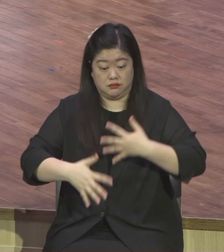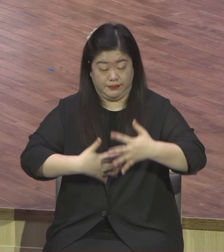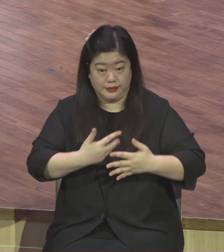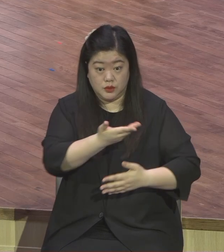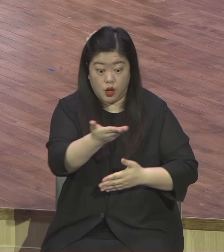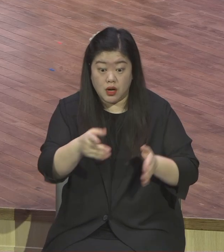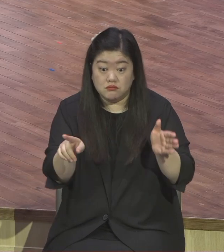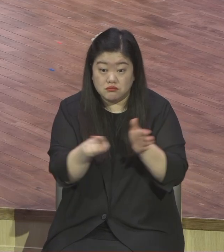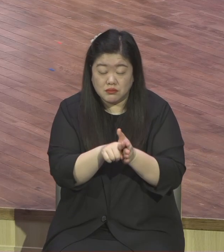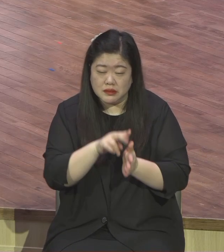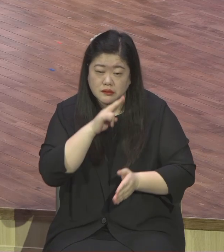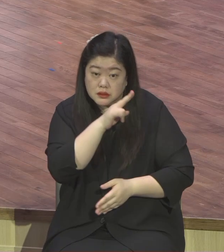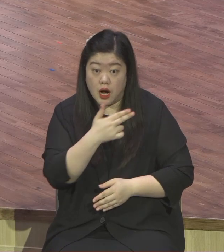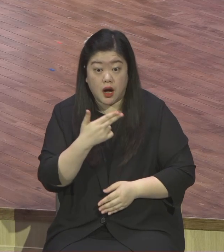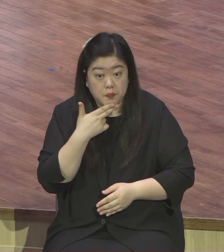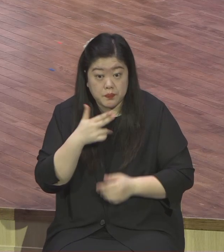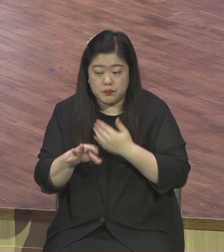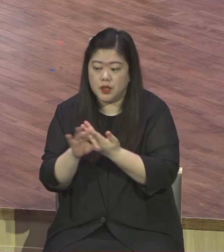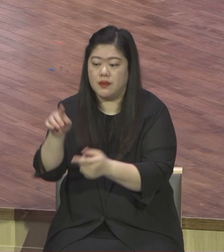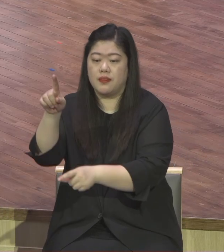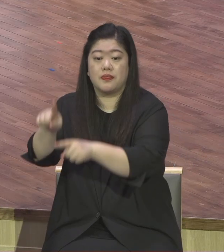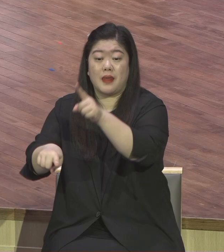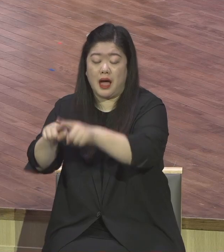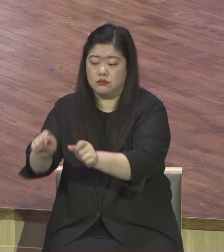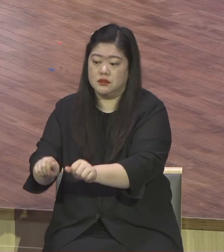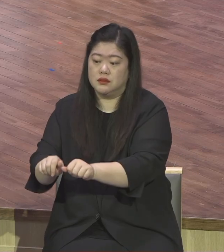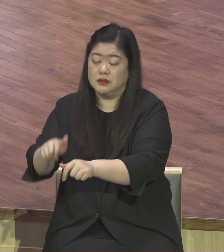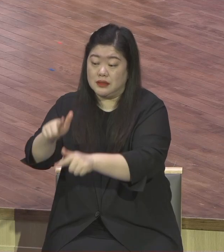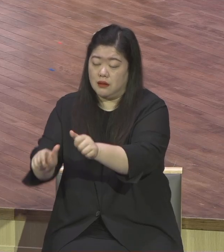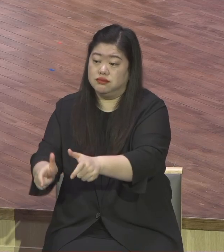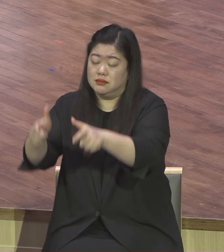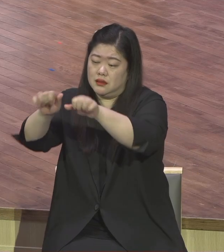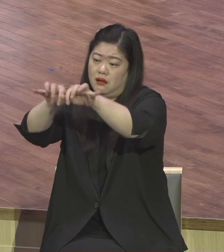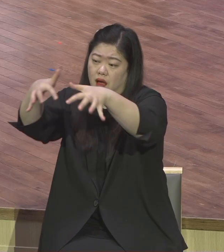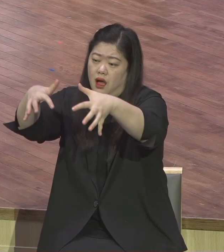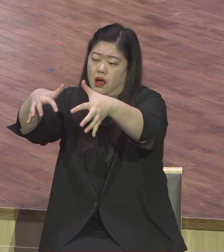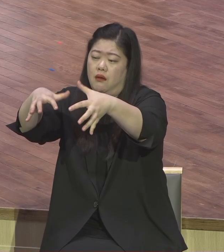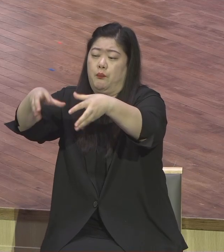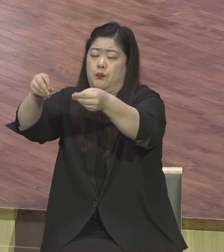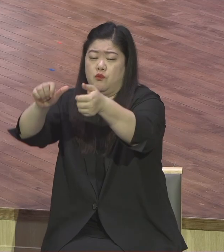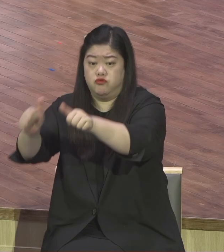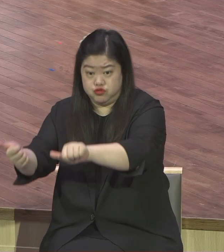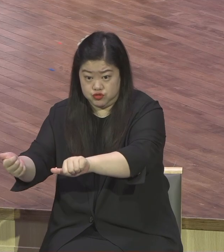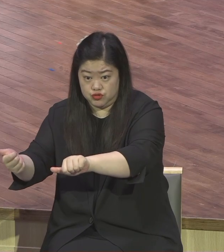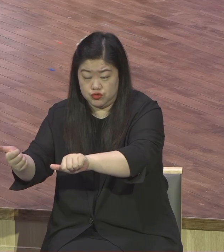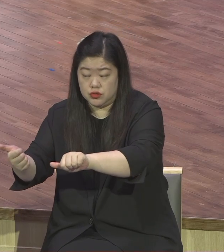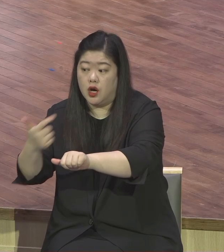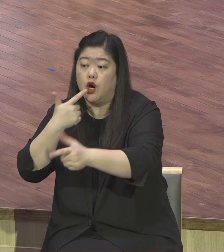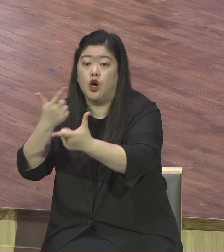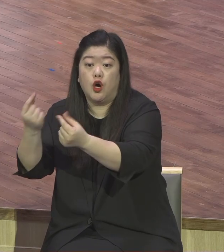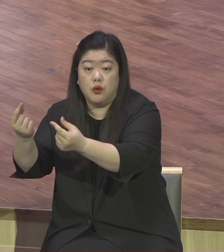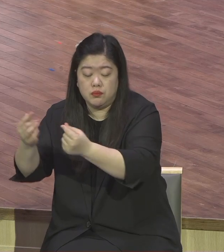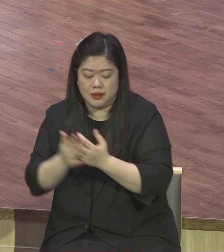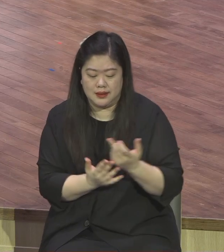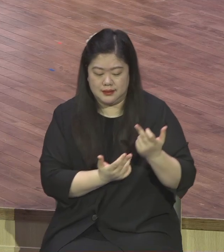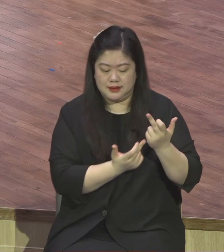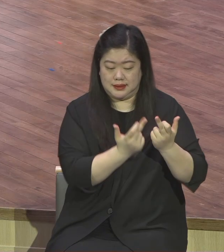나무에게 된 이런 일만 할 뿐 아니라 이 산들을 바다에 던지라 하여도 될 것이요